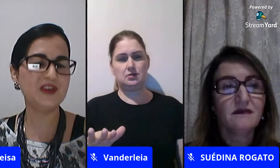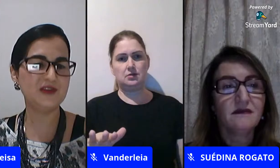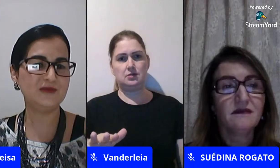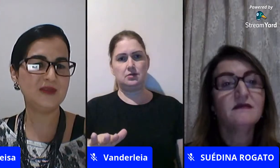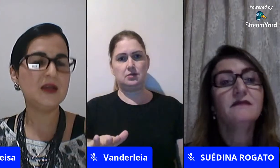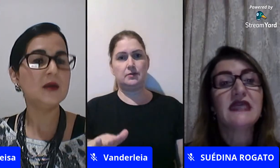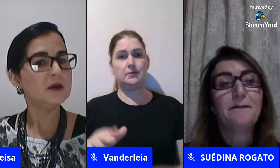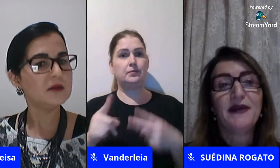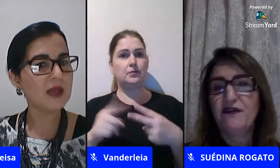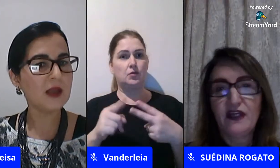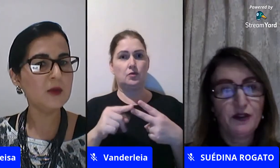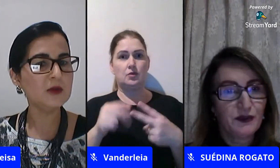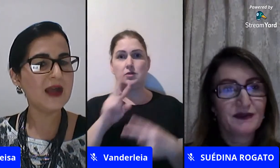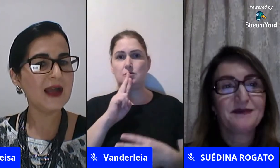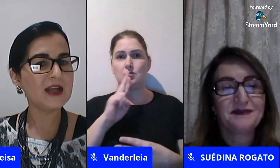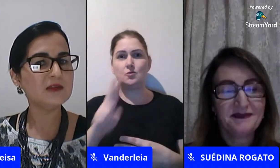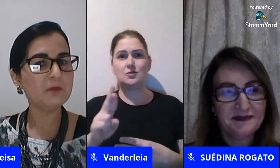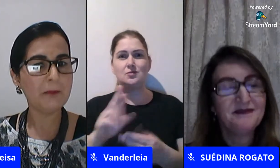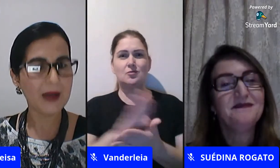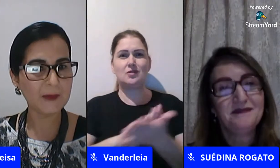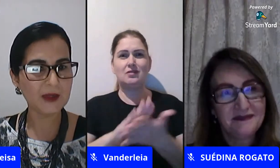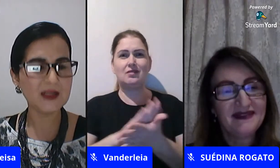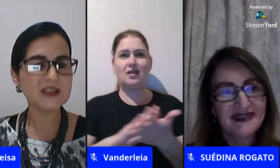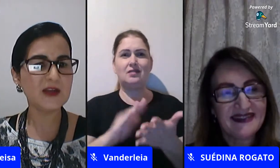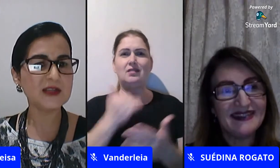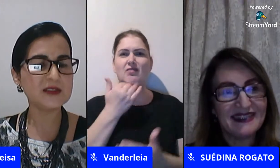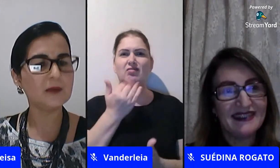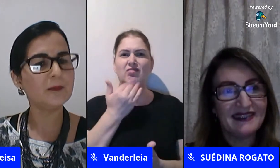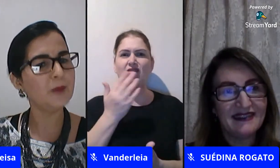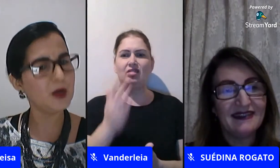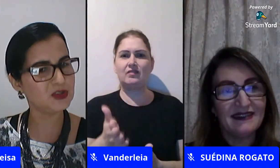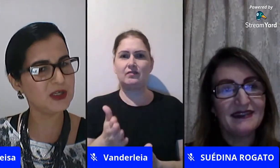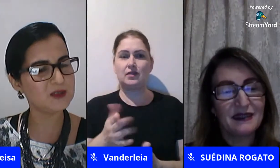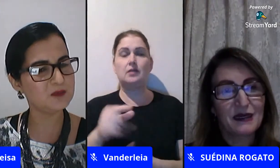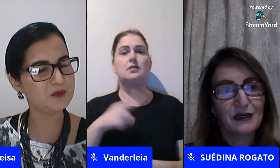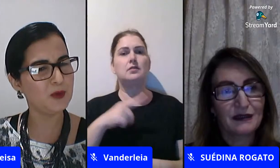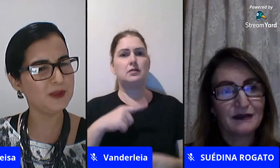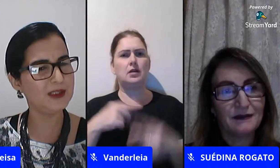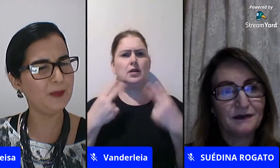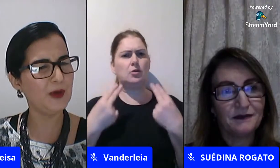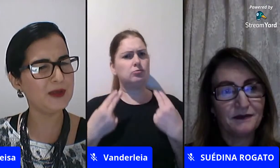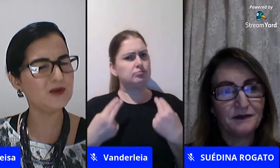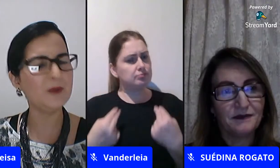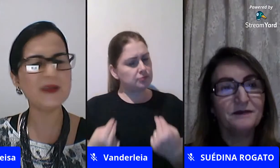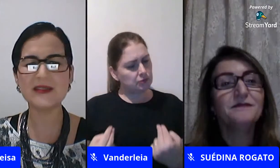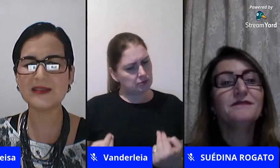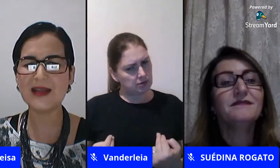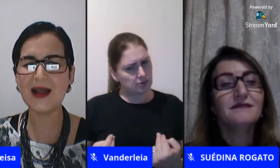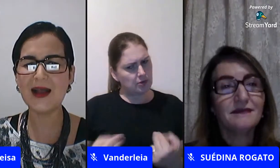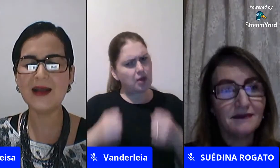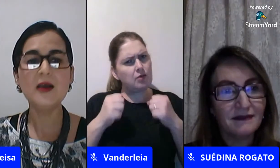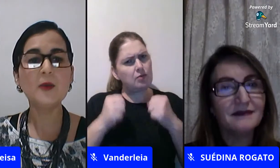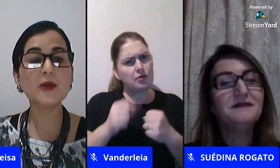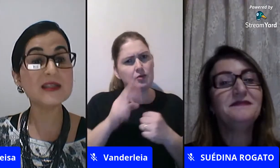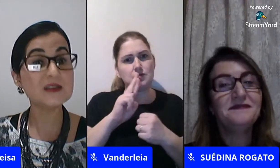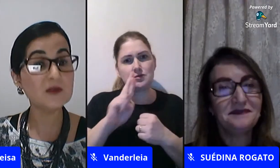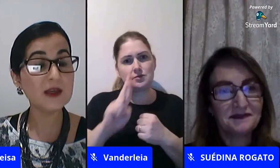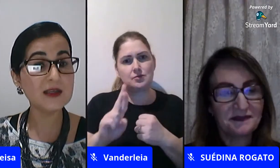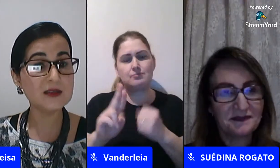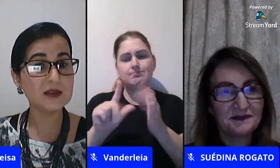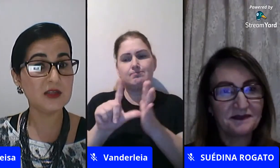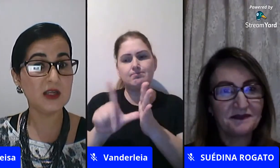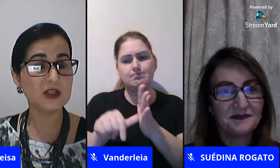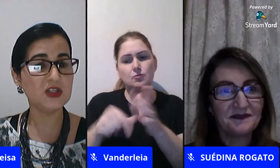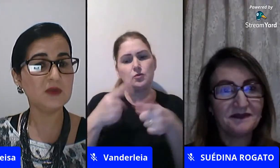no improviso tem a humildade para para criança e fala assim posso te responder depois vou pesquisar porque